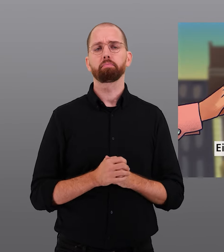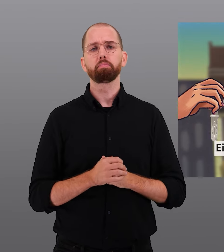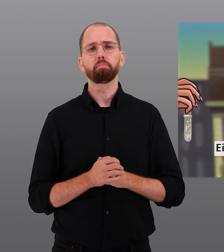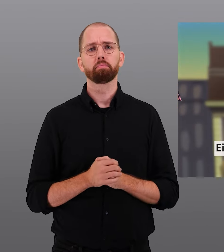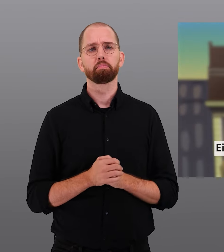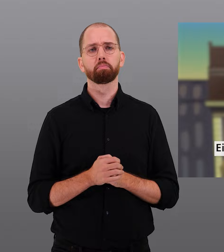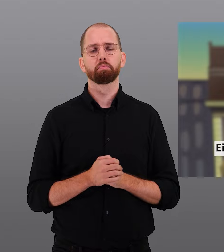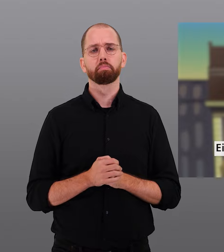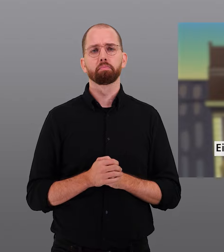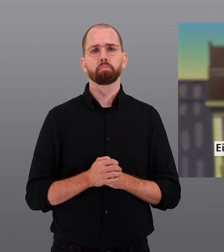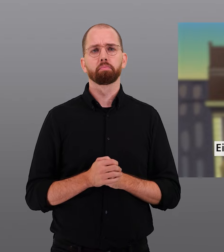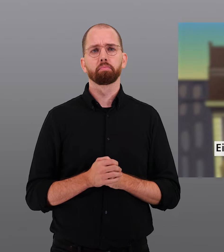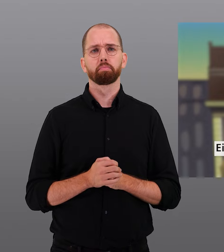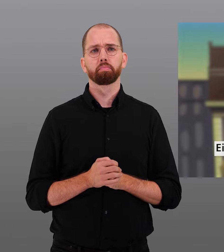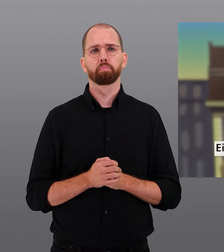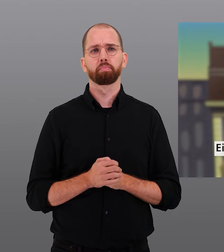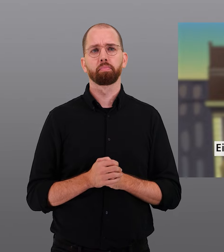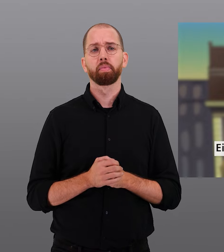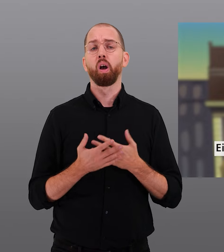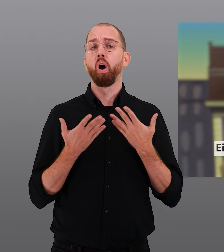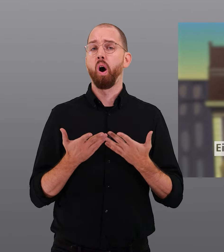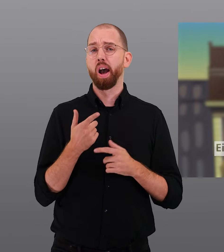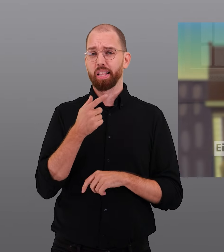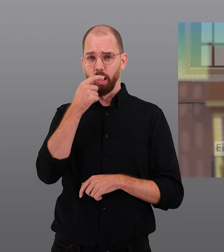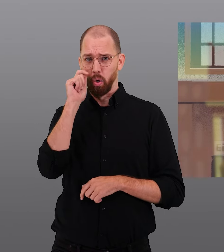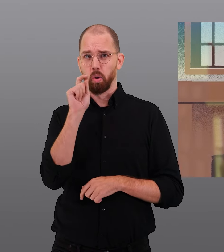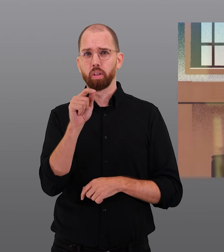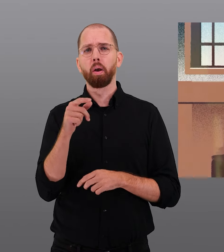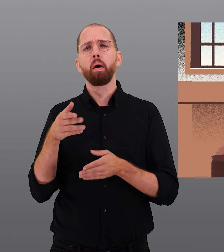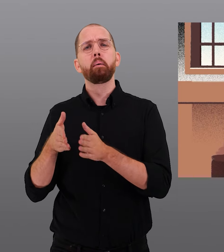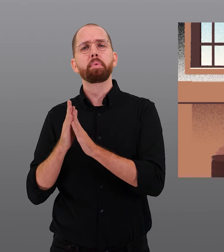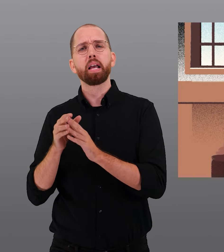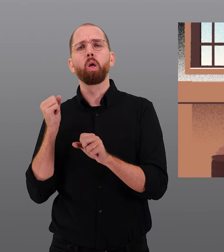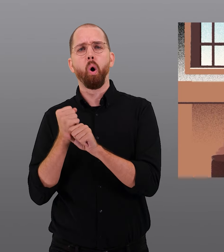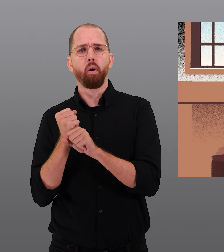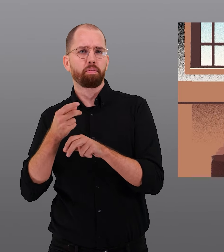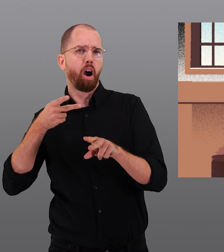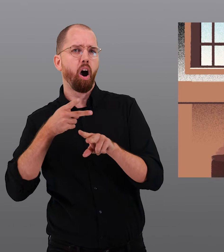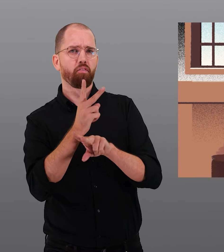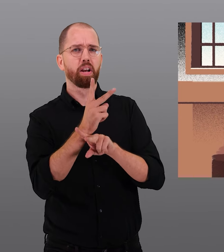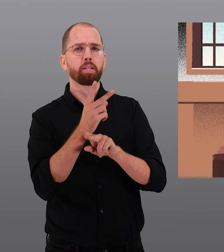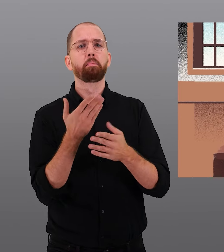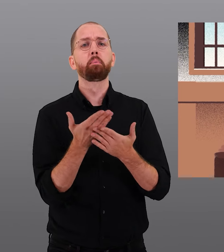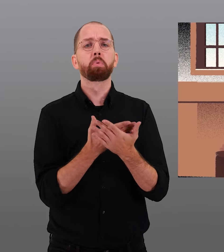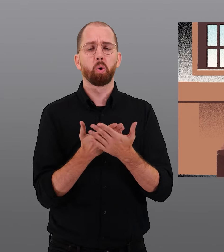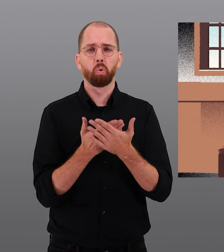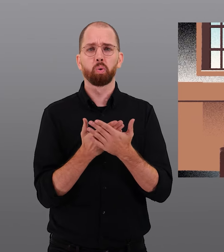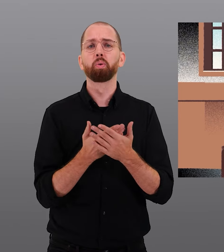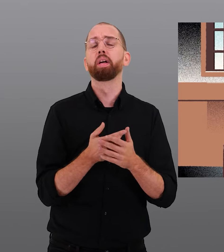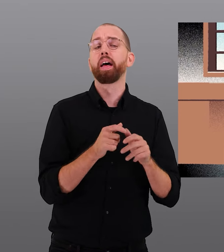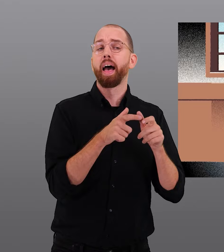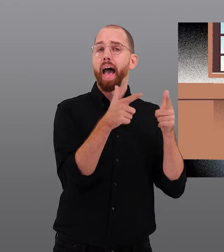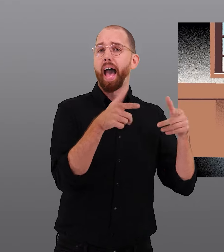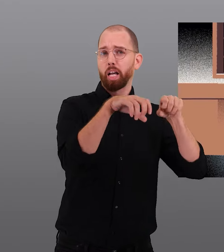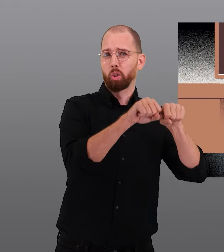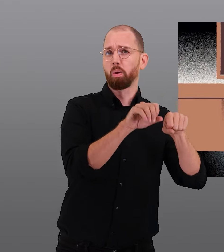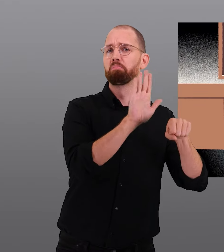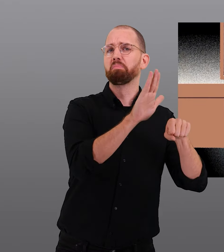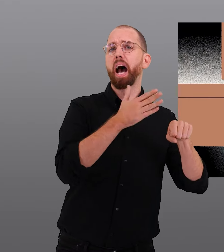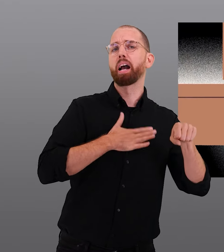oder ihren Geschäftsraum rasch selbst nutzen können. Heute würden Mieterinnen und Mieter die Kündigung oft anfechten mit der